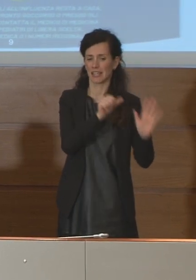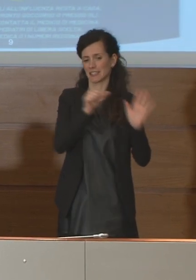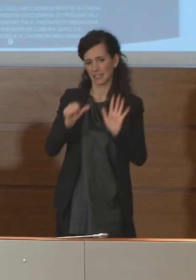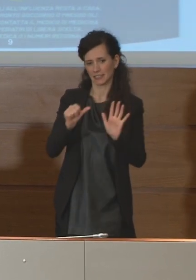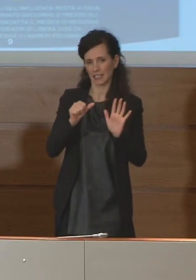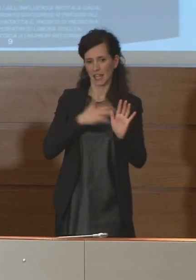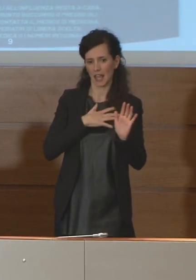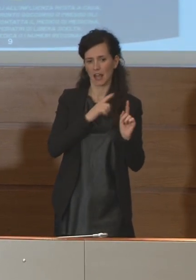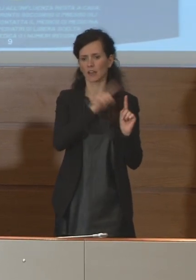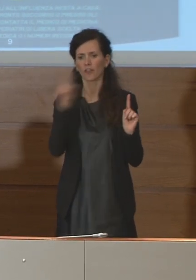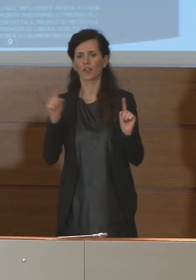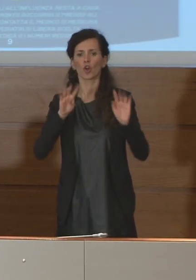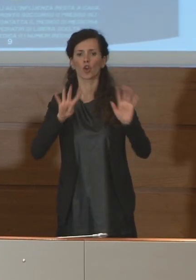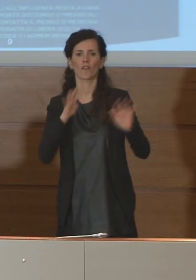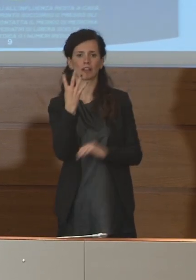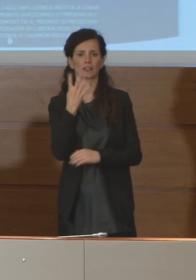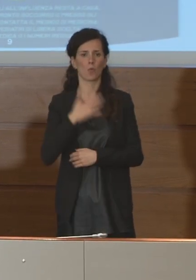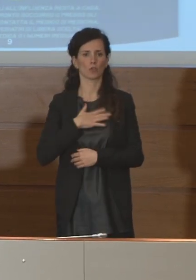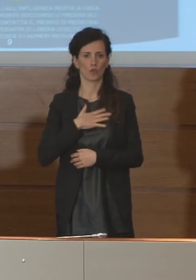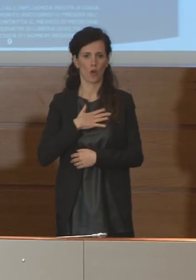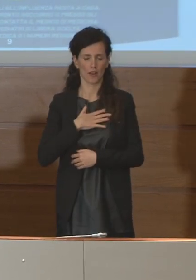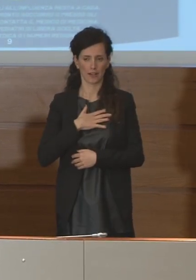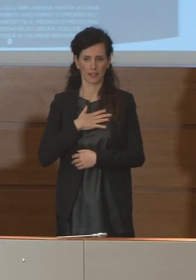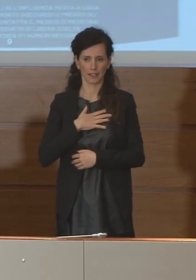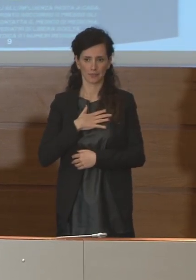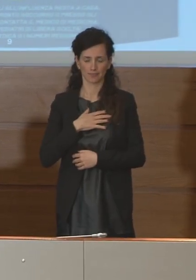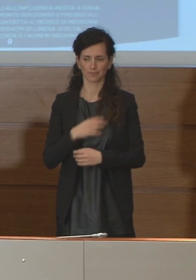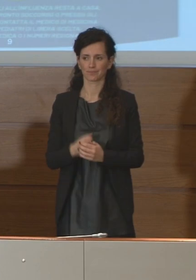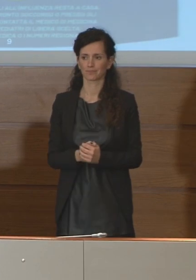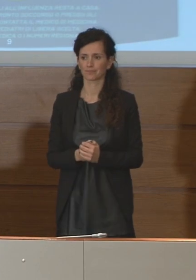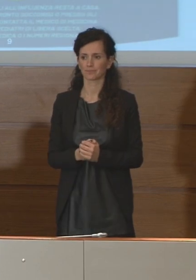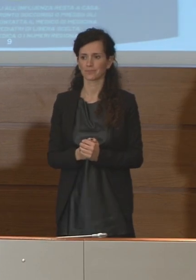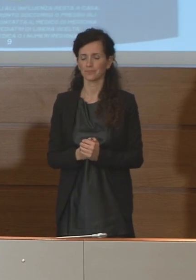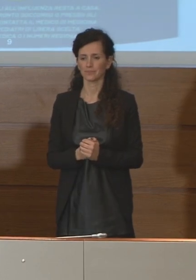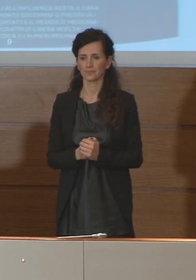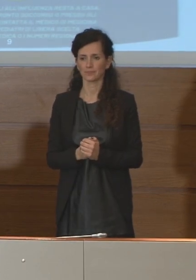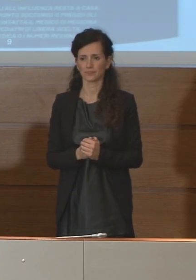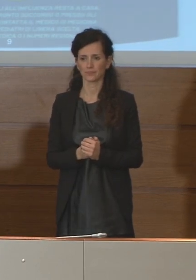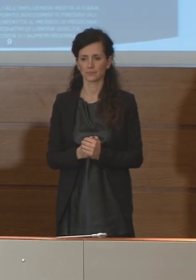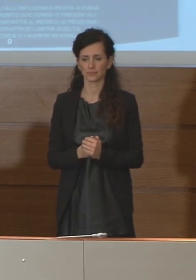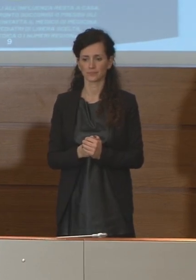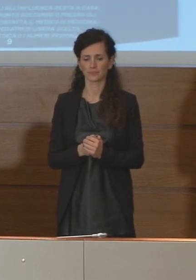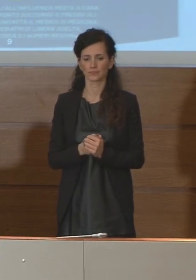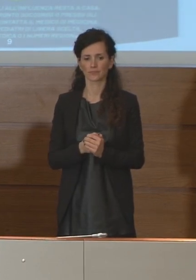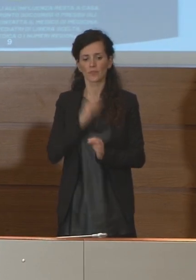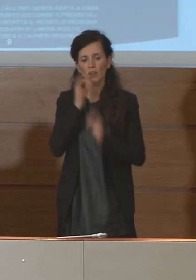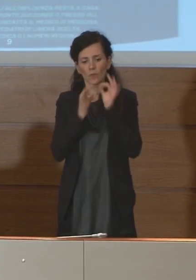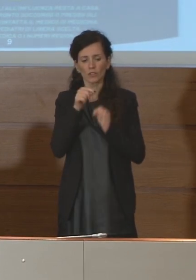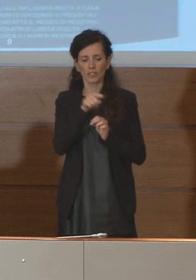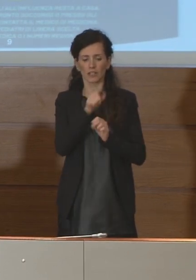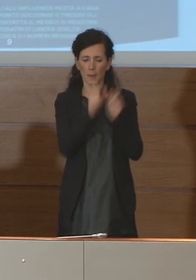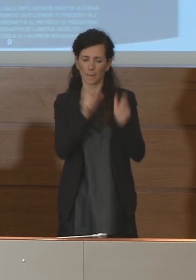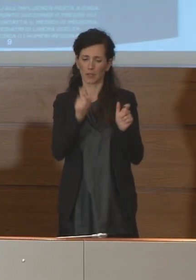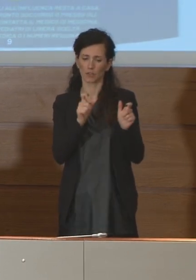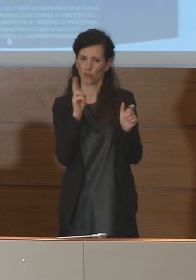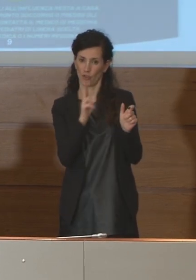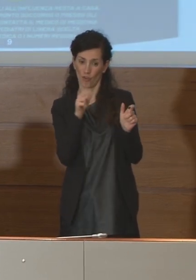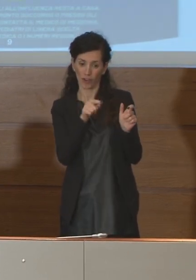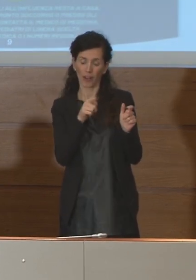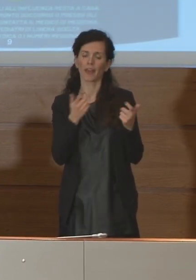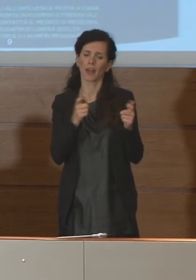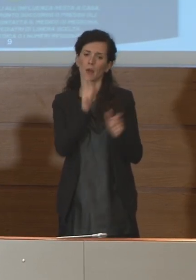anni ai 94 anni. Comunque il dato è, si tratta di persone fragili